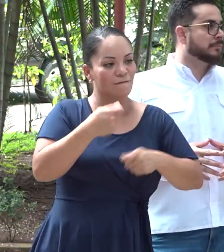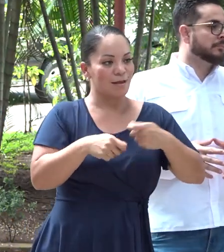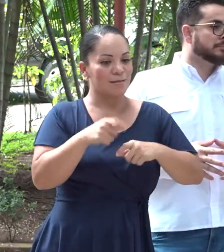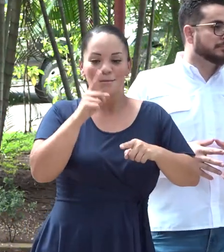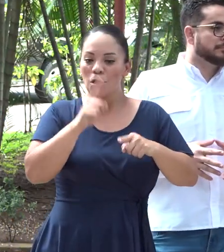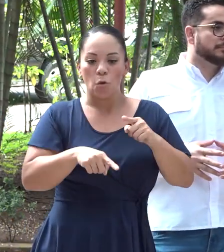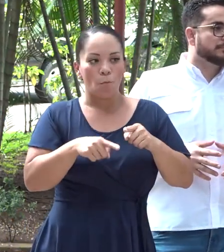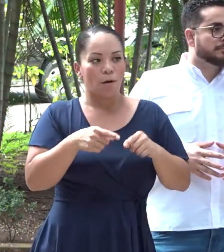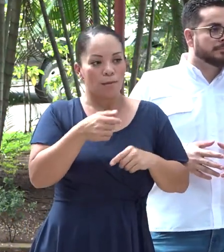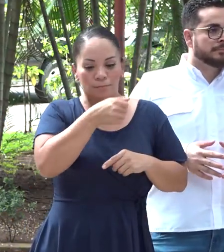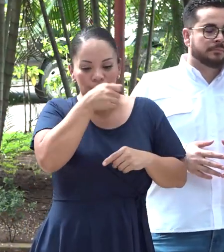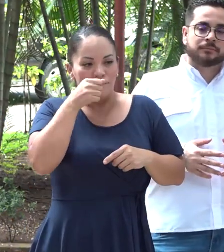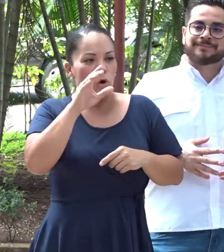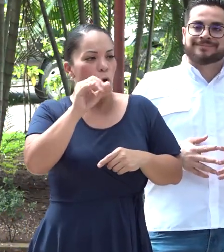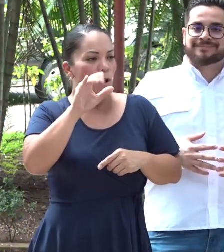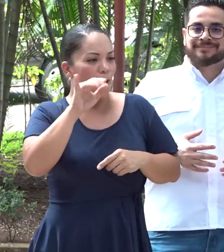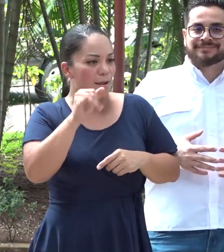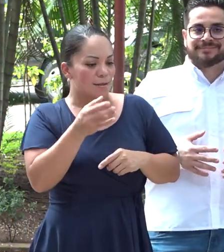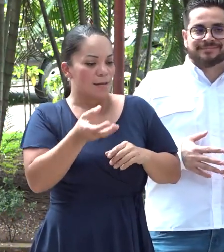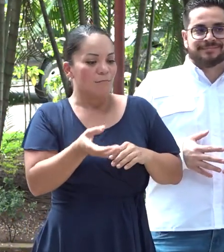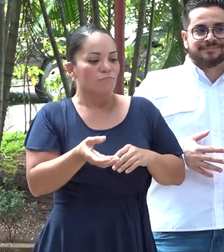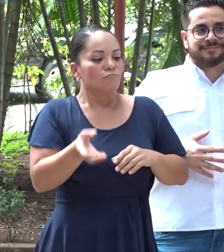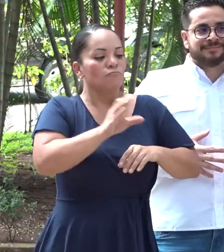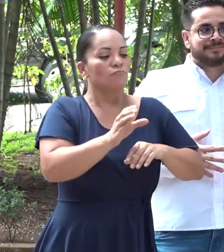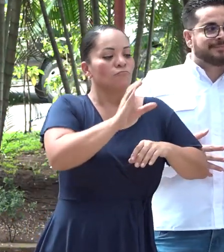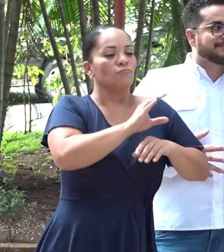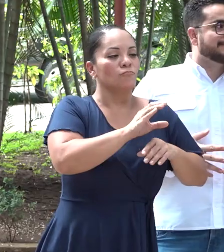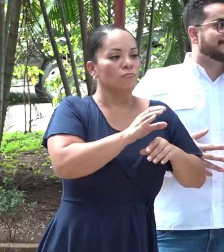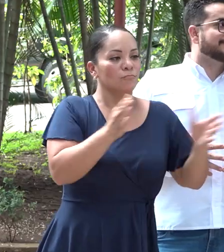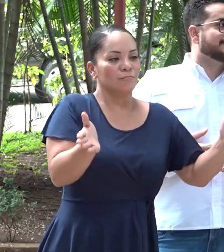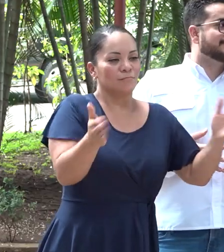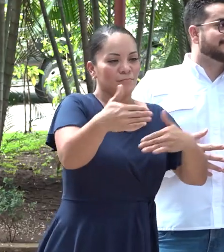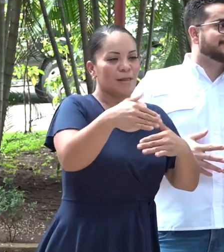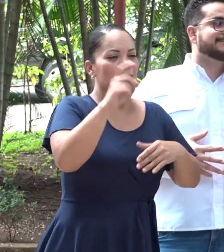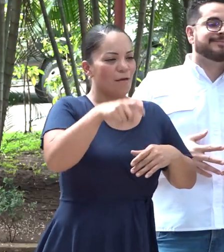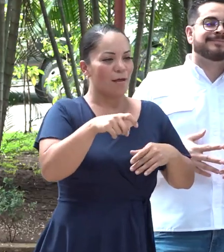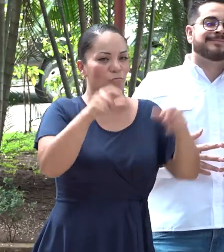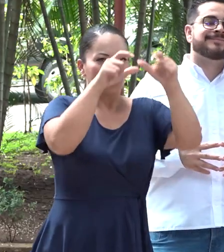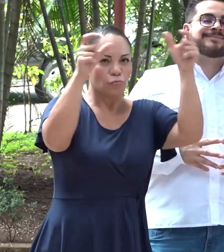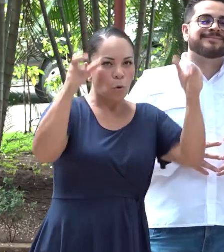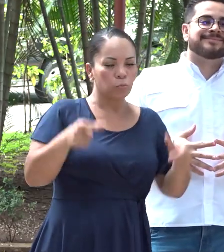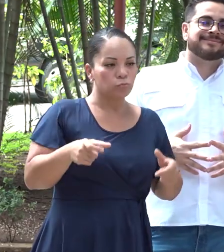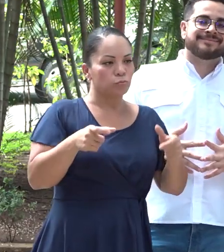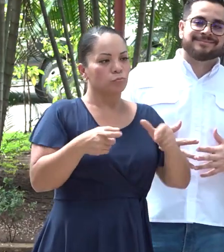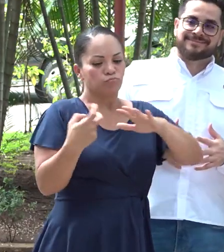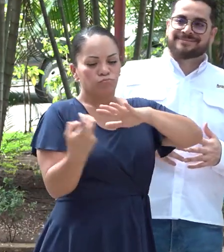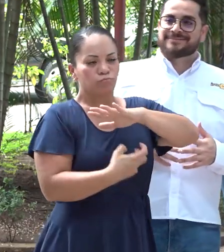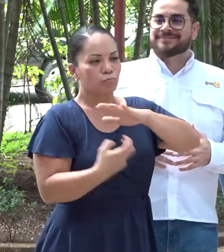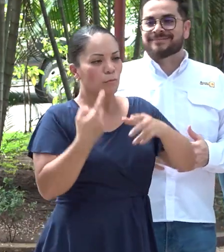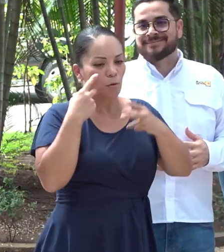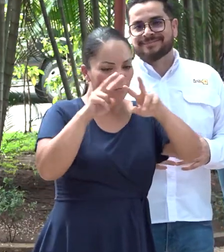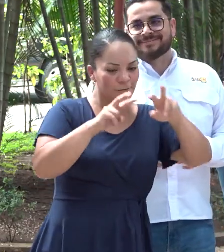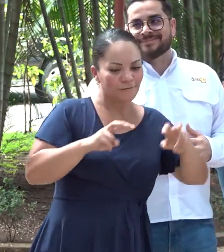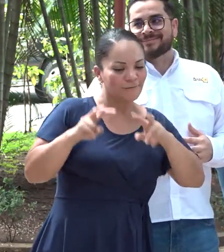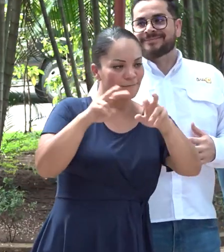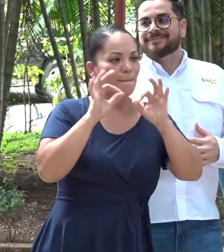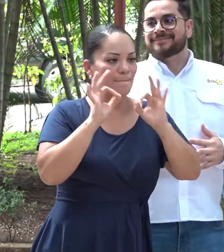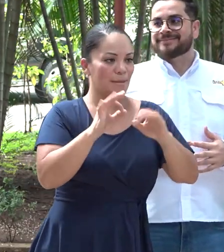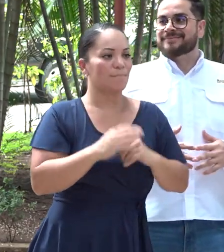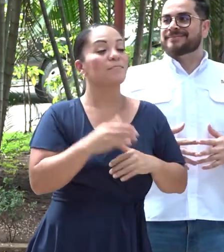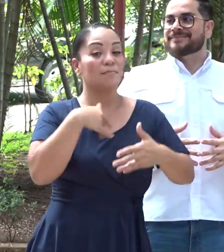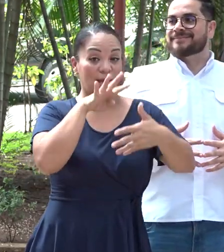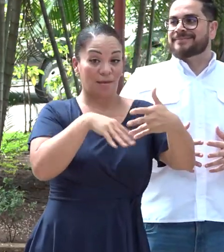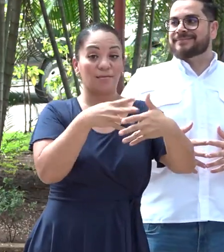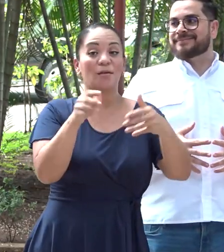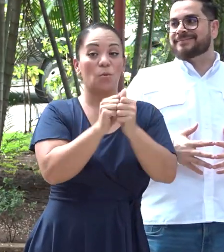sacar la cocaína hacia esos mercados, escáneres. Ahí está parte de la agenda que tengo con el señor ministro de